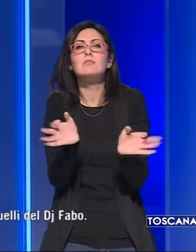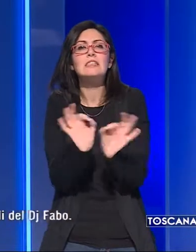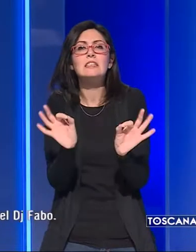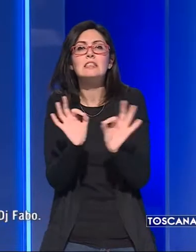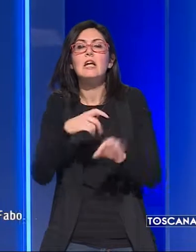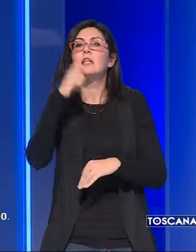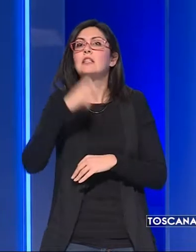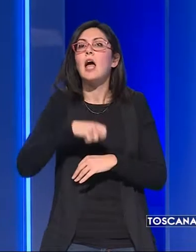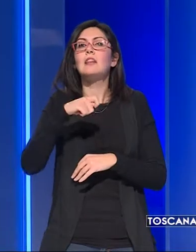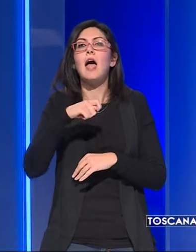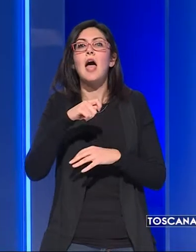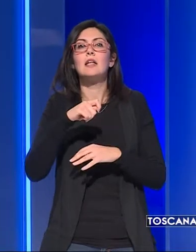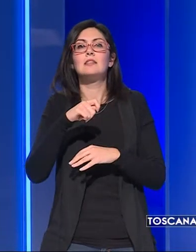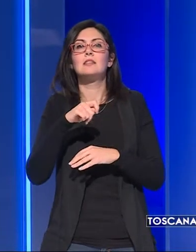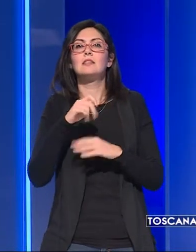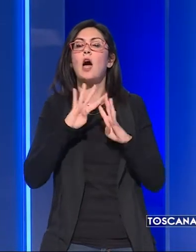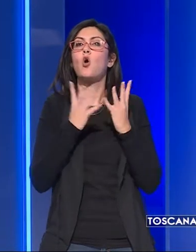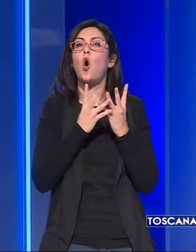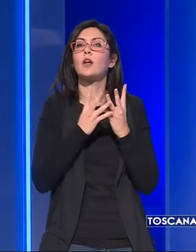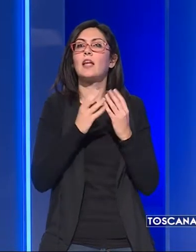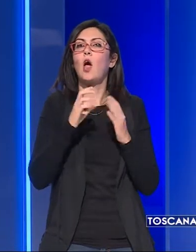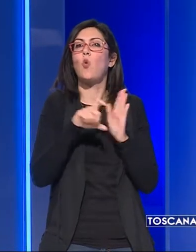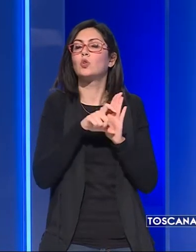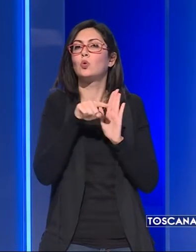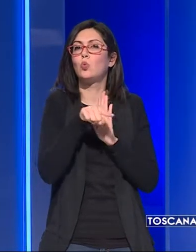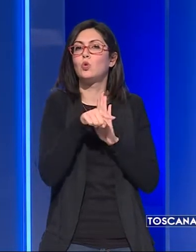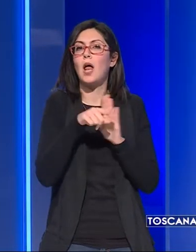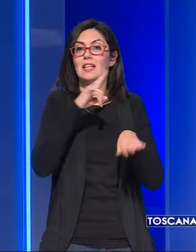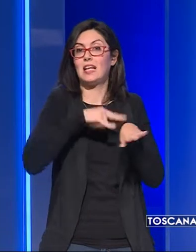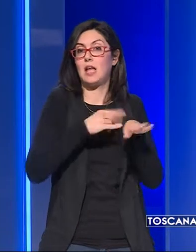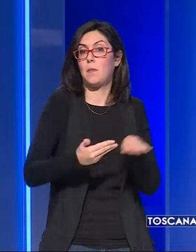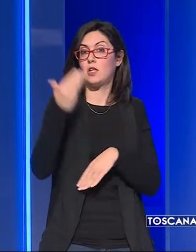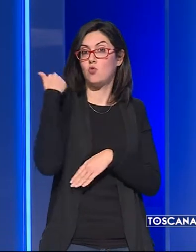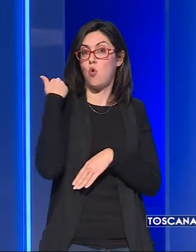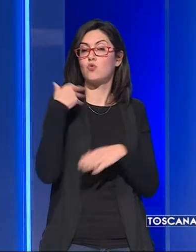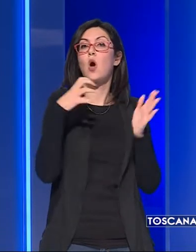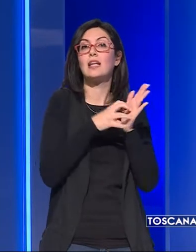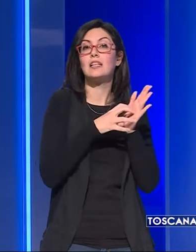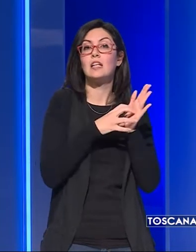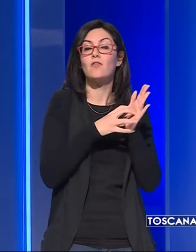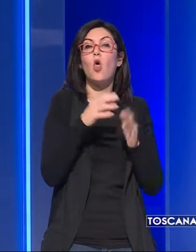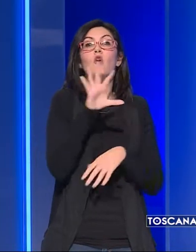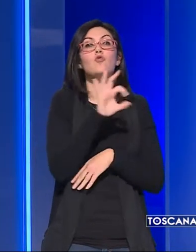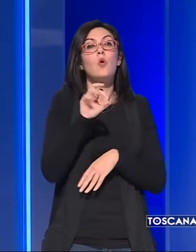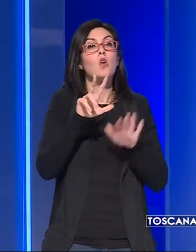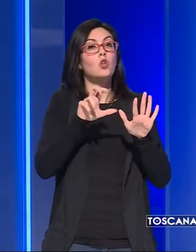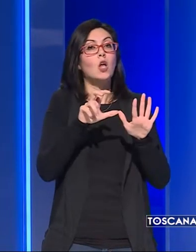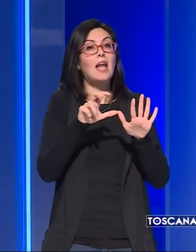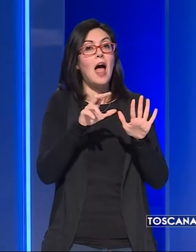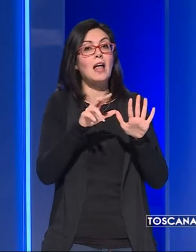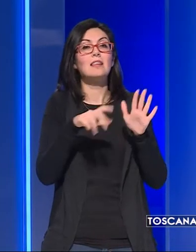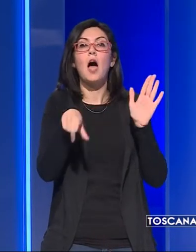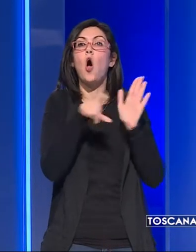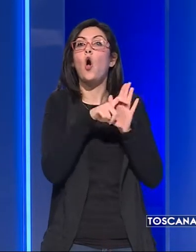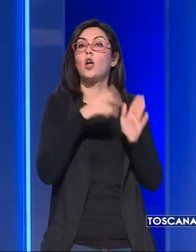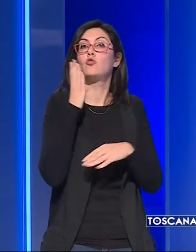sentenza della Corte Costituzionale dello scorso settembre, sull'articolo 580 del Codice Penale